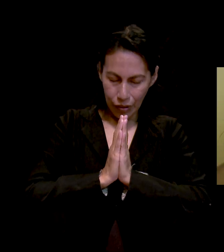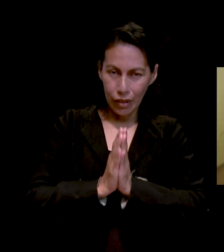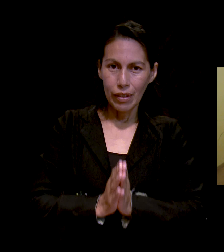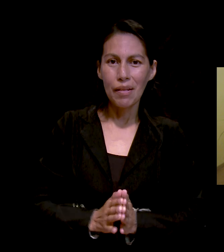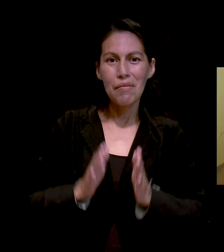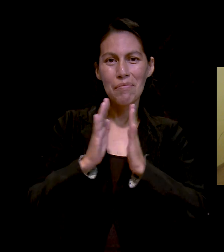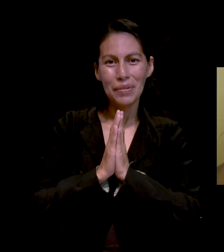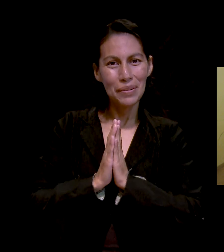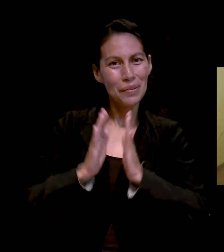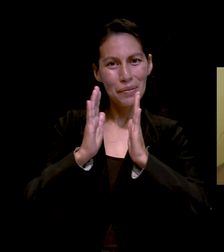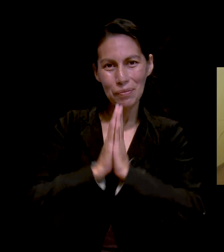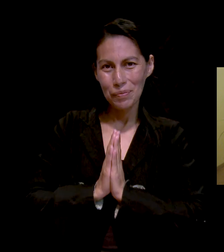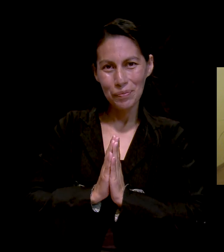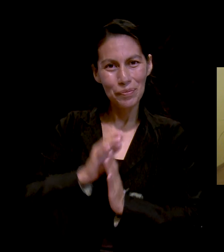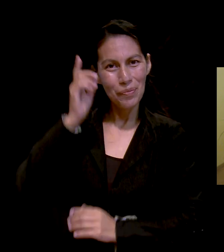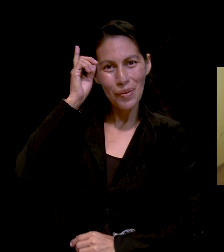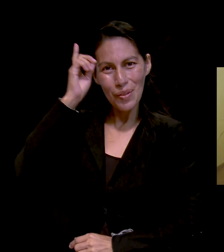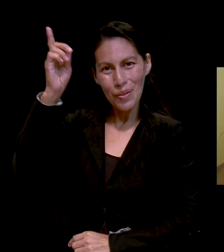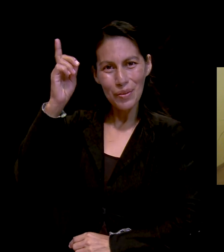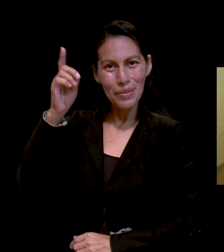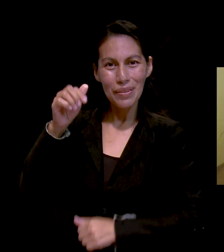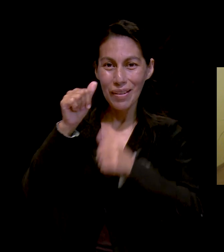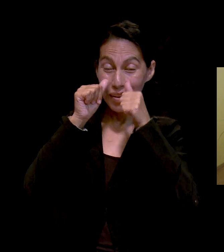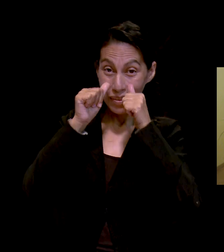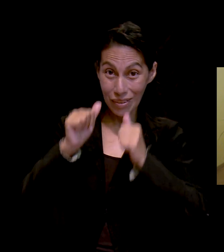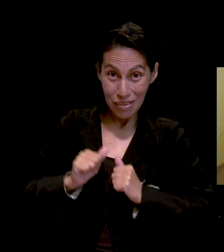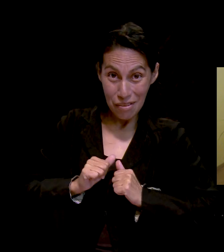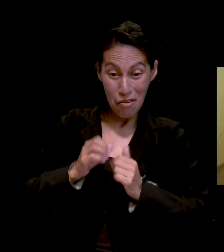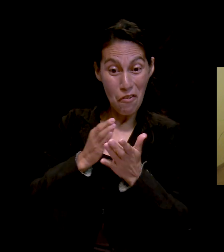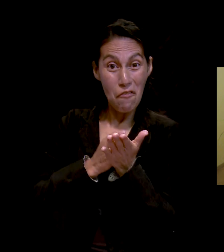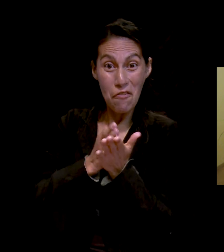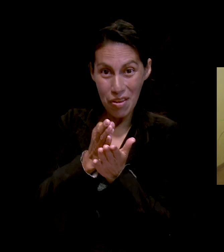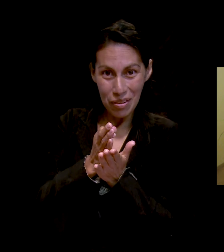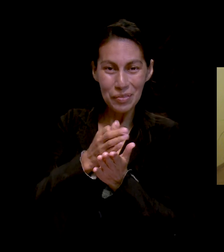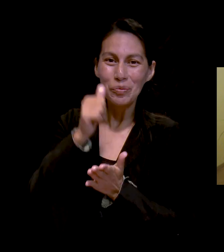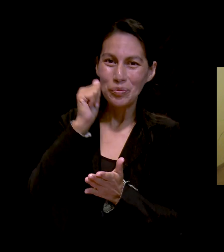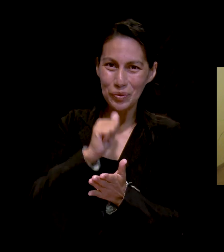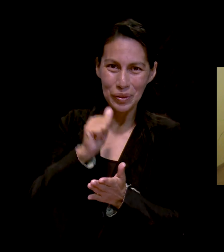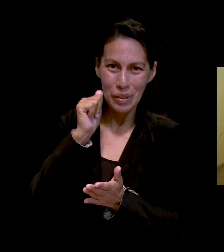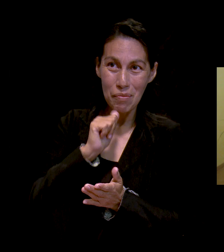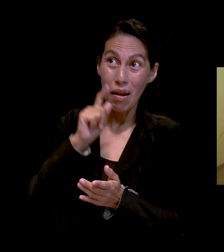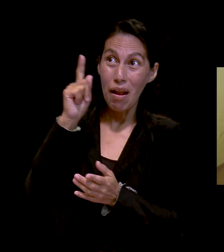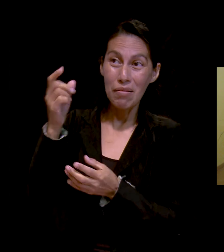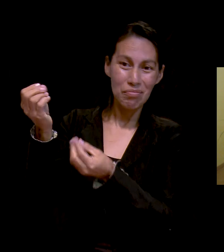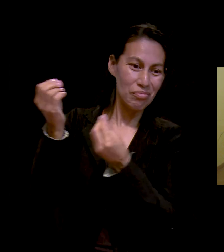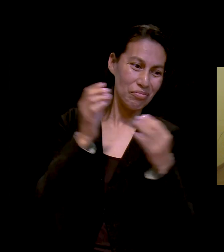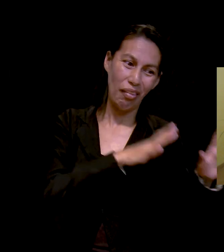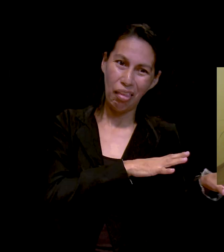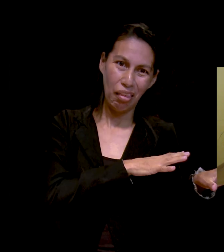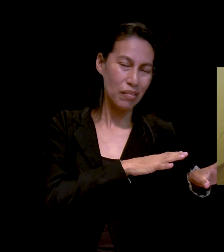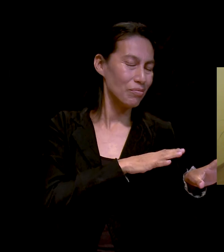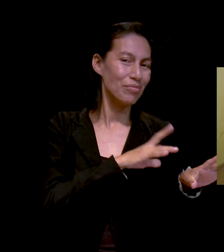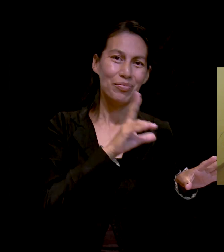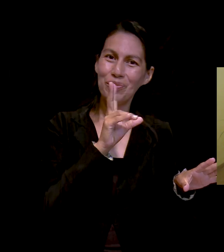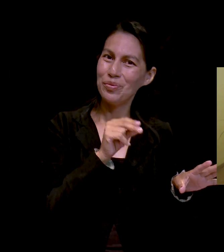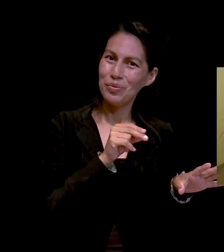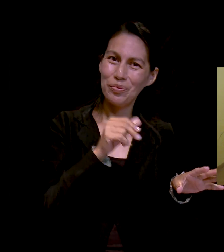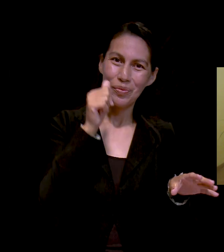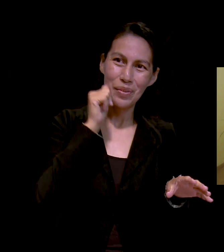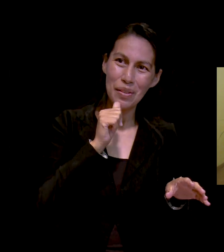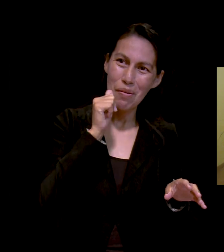siempre escucha, es fiel. Nunca nos dejará ni nos desamparará. Hoy estamos,